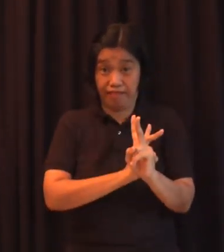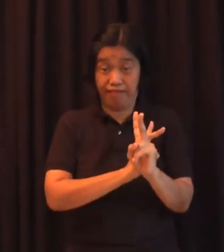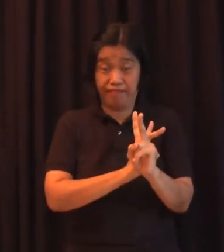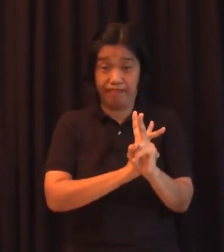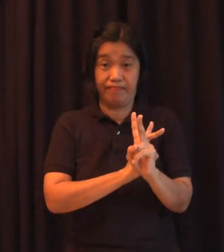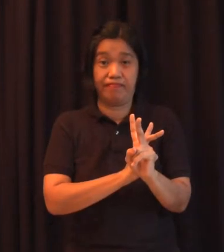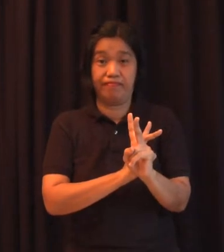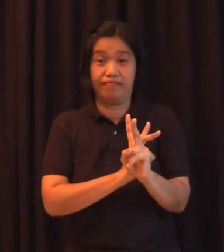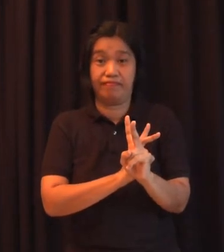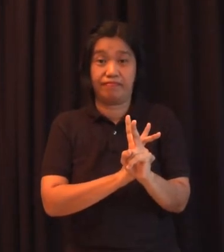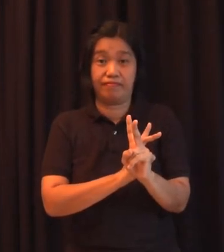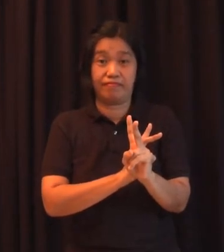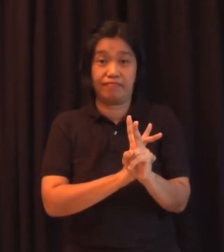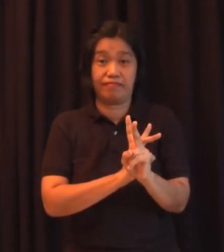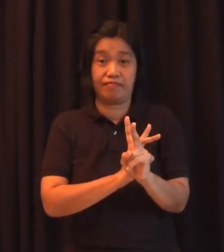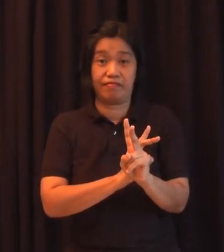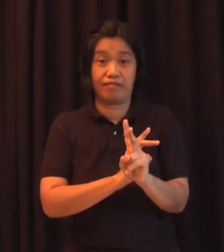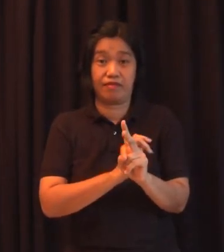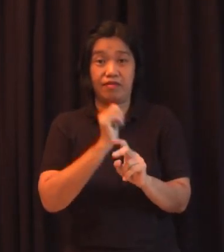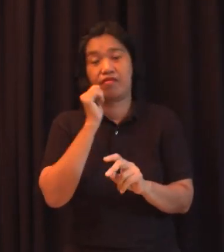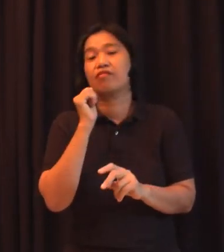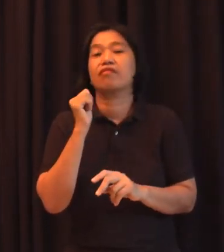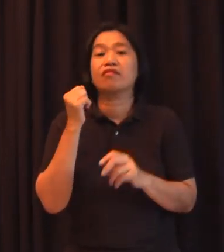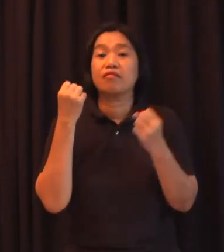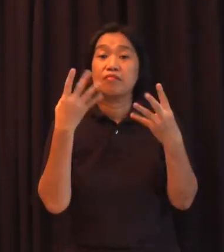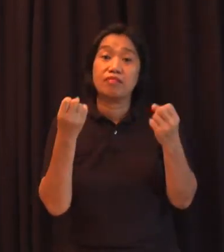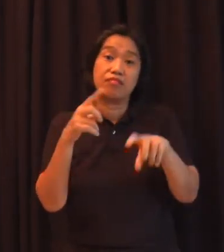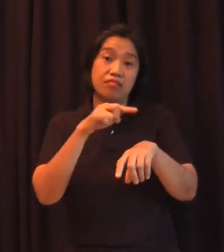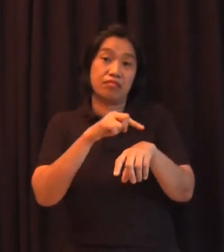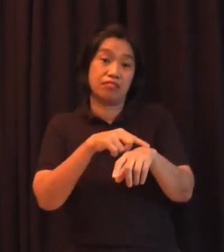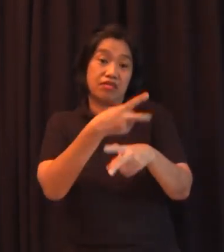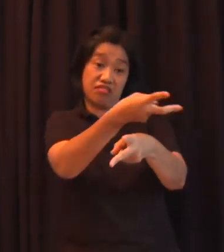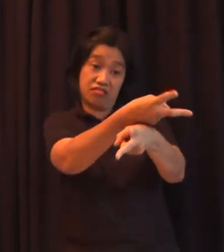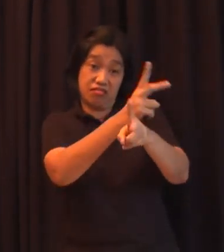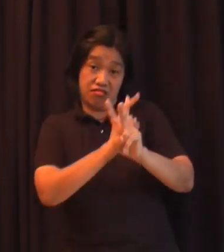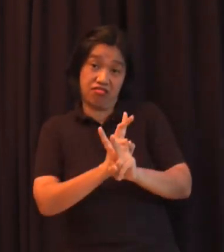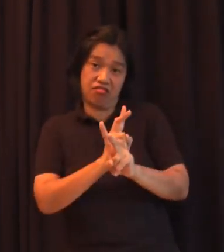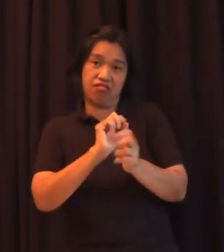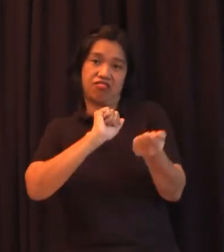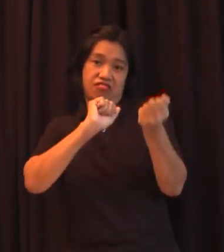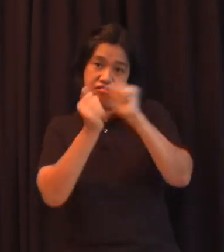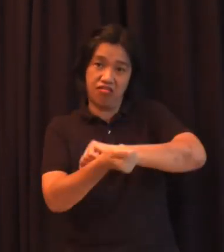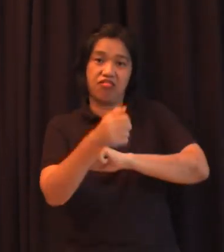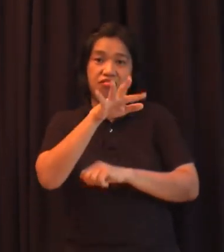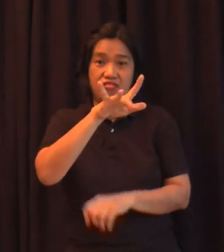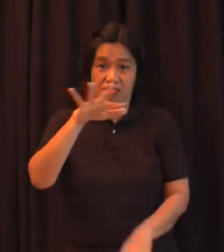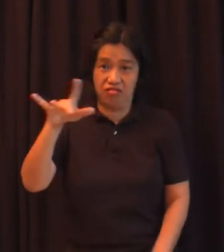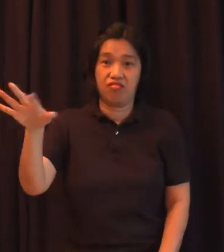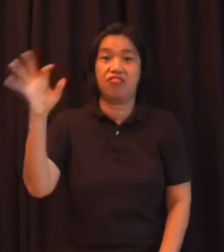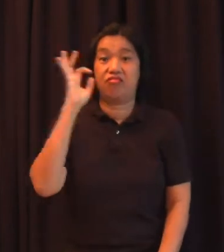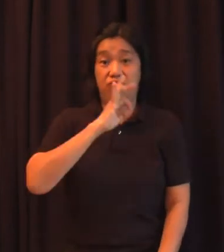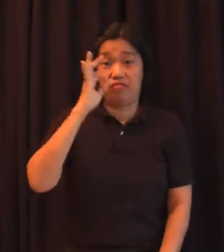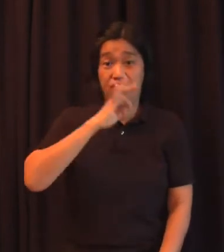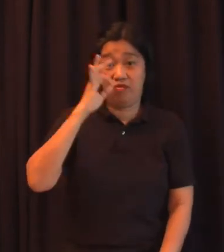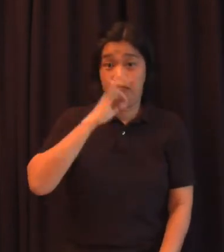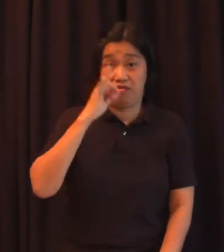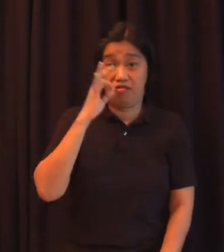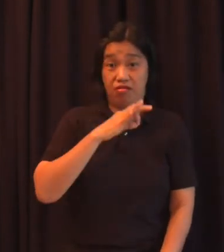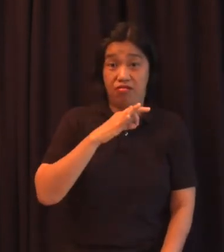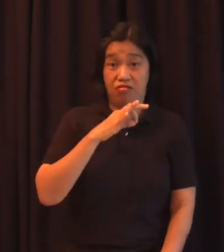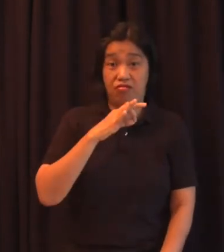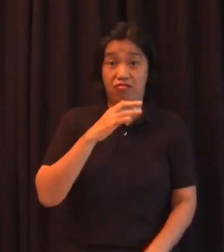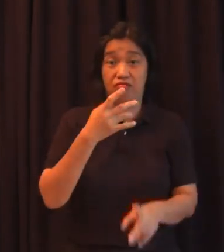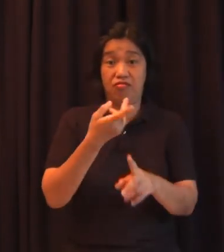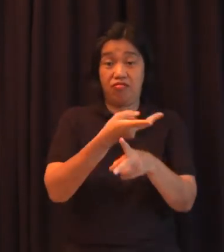kadalasang pag nanghiram tayo nire-respell natin sa pagbabaybay sa Filipino yung hiniram natin salita sa